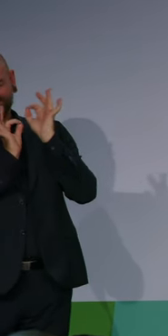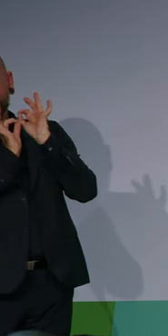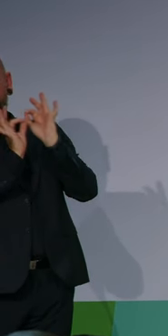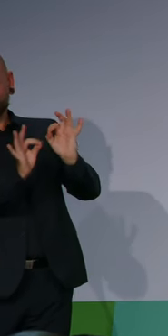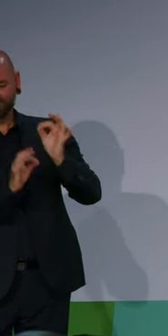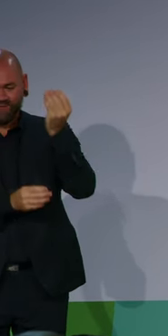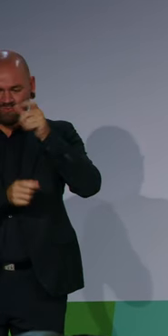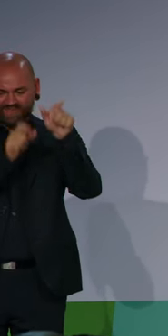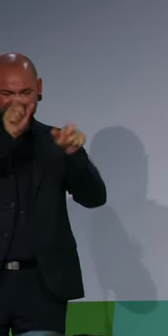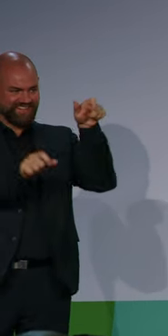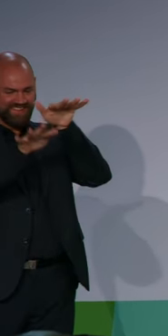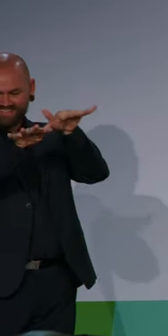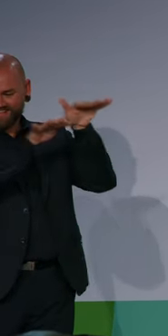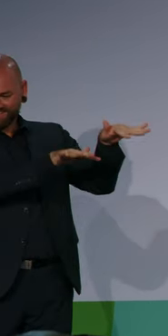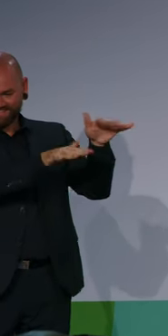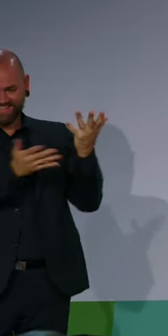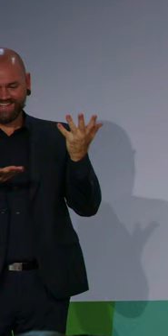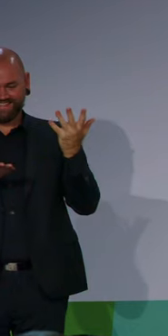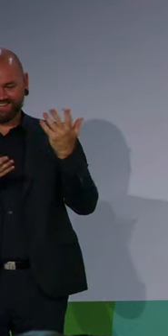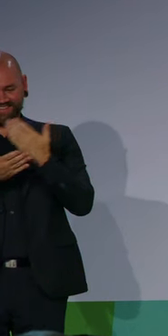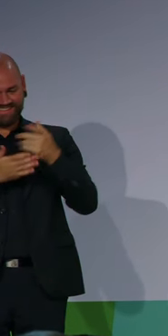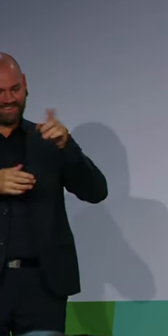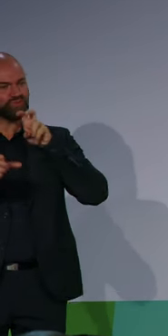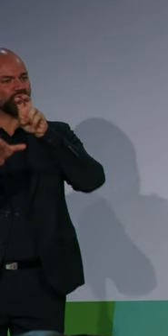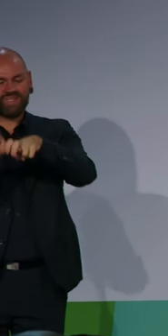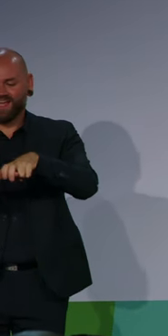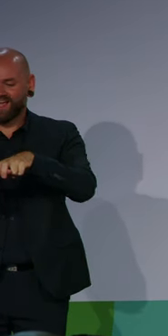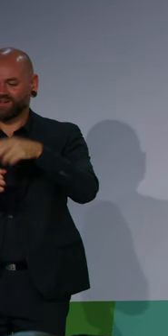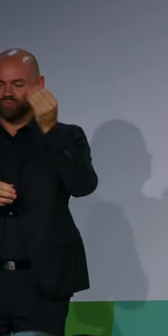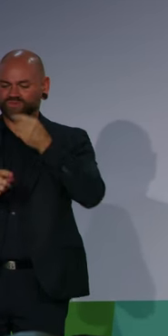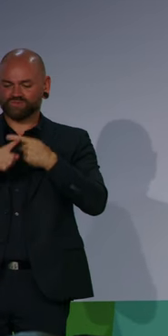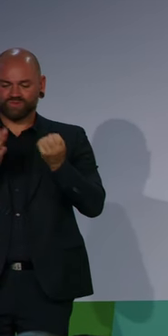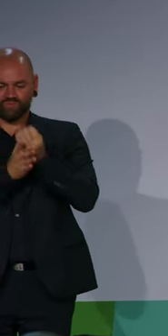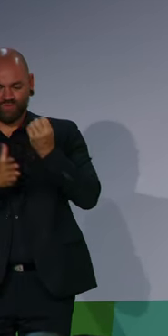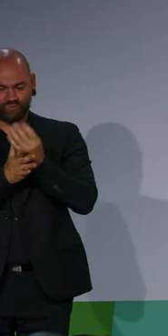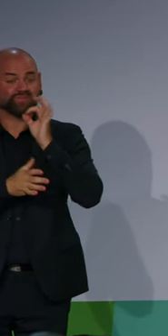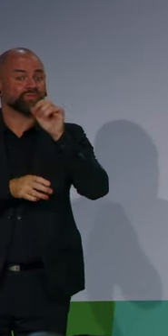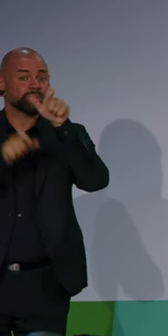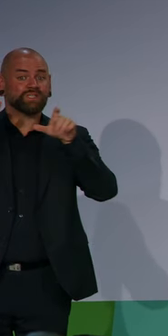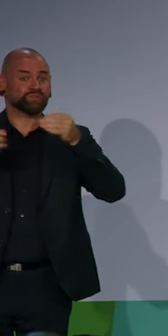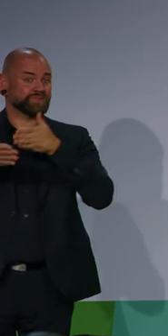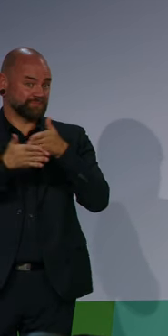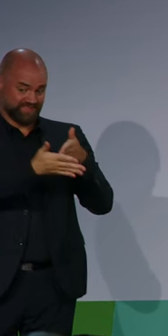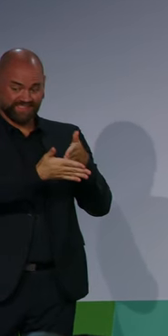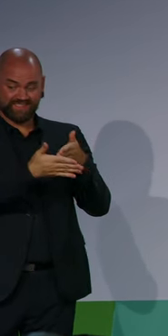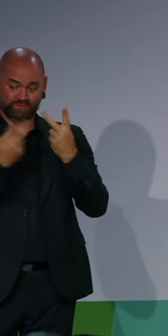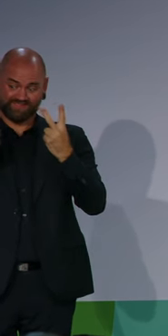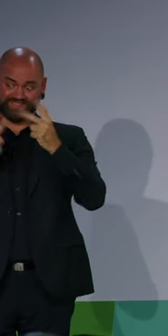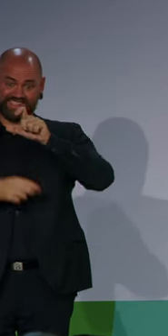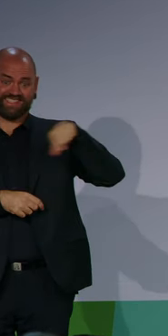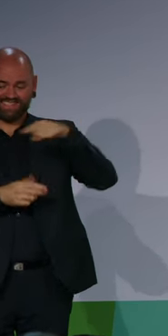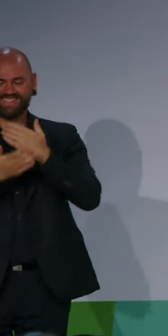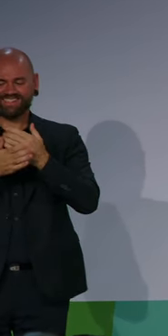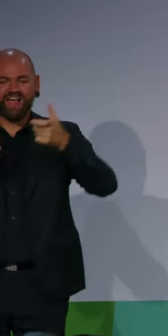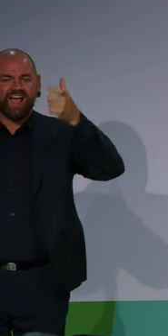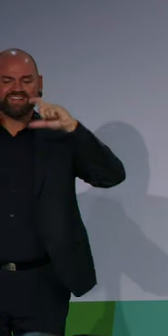wirklich ein großes Problem ist. Artikel 30 der UN-Behindertenrechtskonvention ist da eindeutig. Und weil es so schwierig ist, ist der Deutsche Kulturrat